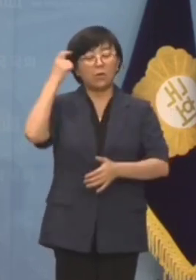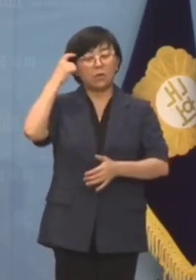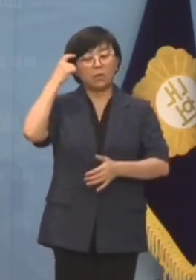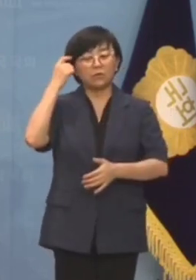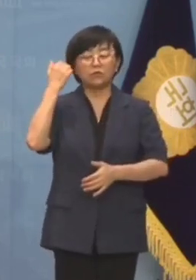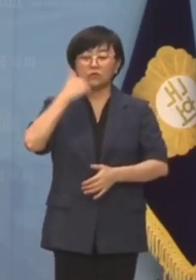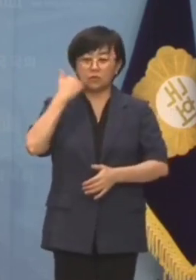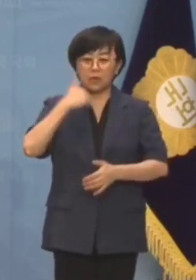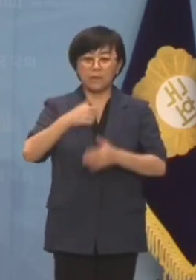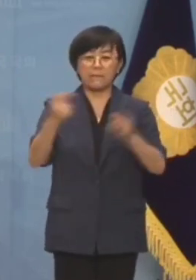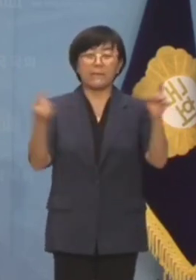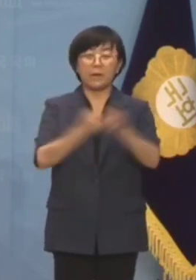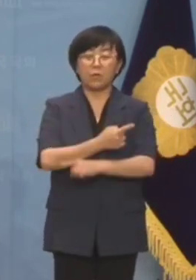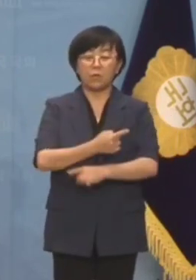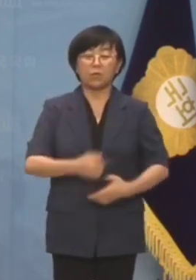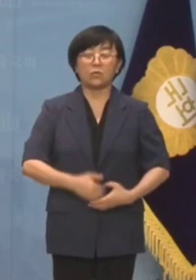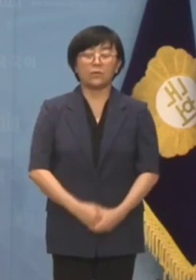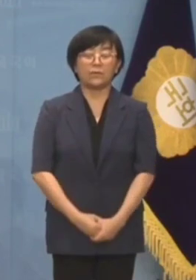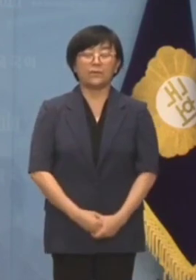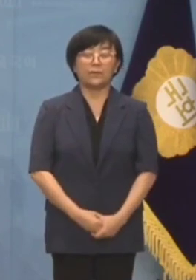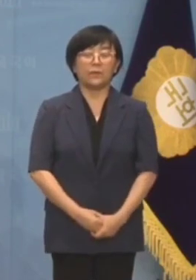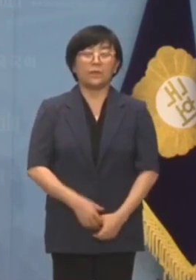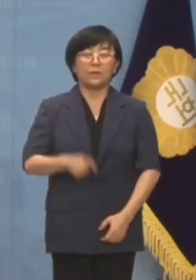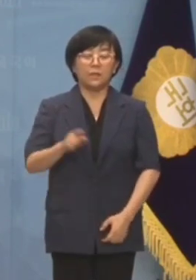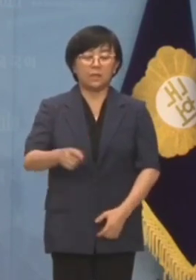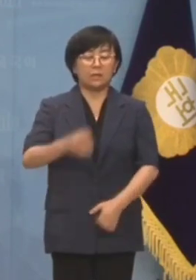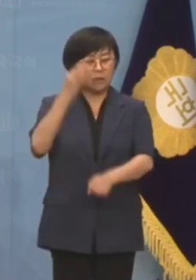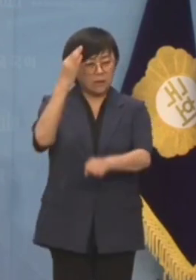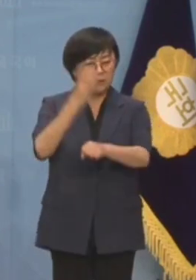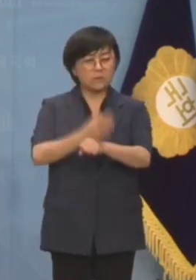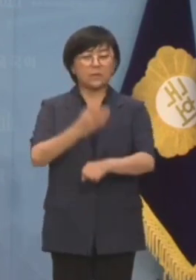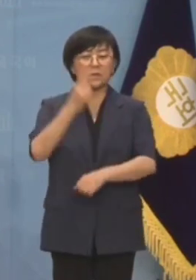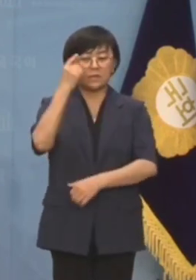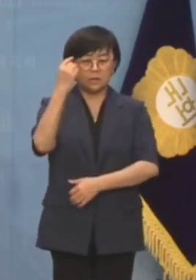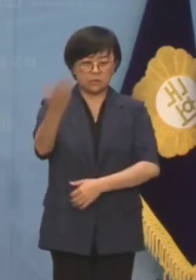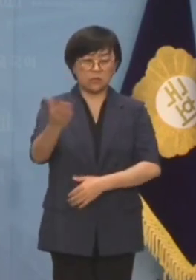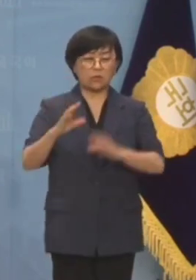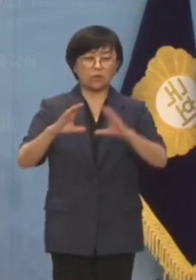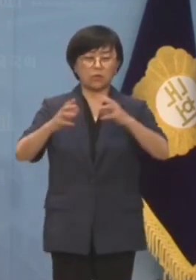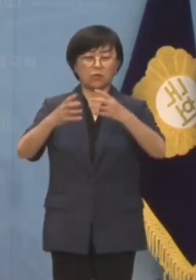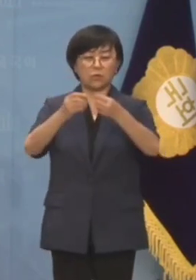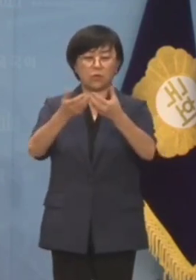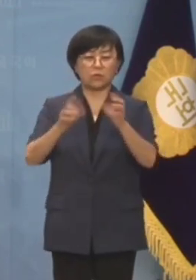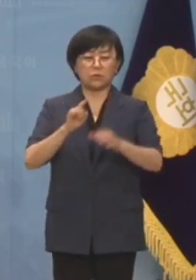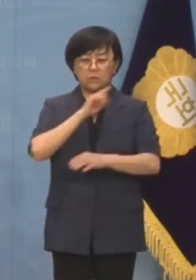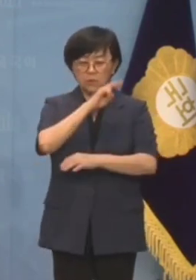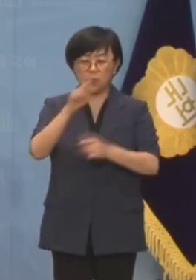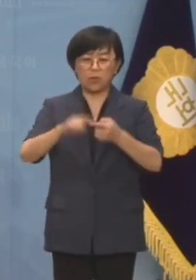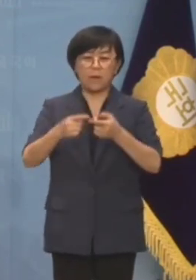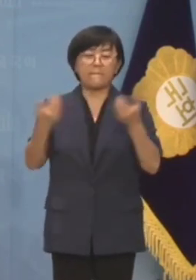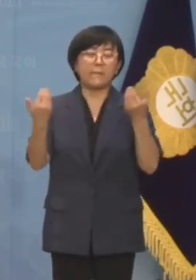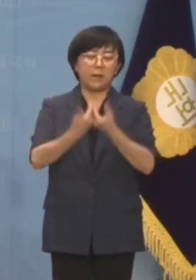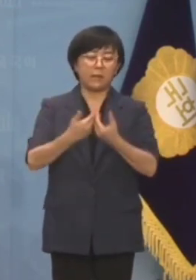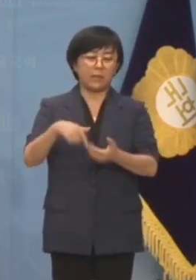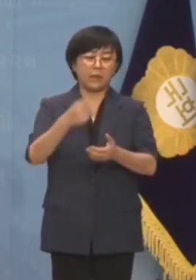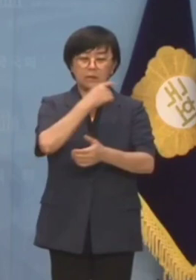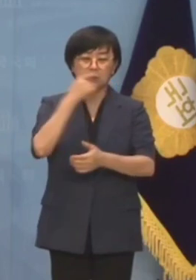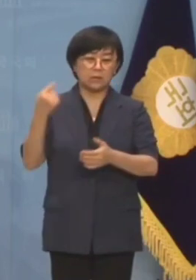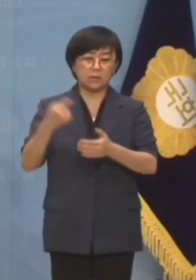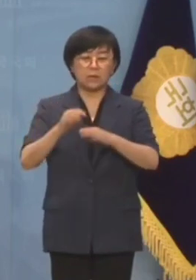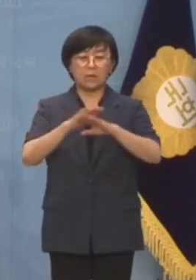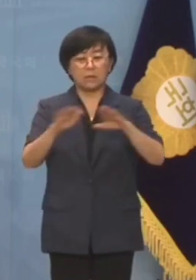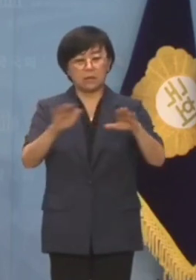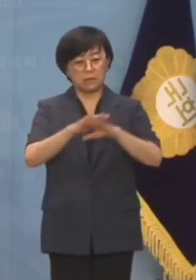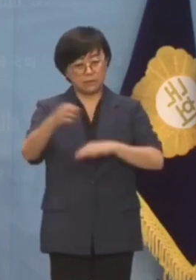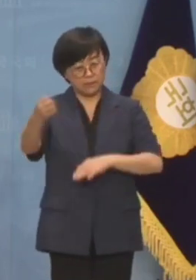누가 바꾼 것입니까? 이 단순한 질문에 국토부는 의혹을 반박할 근거도 뾰족한